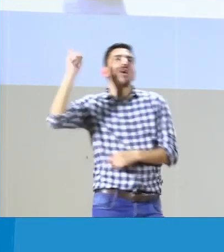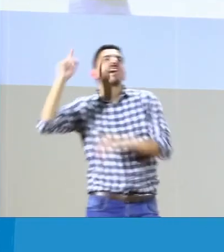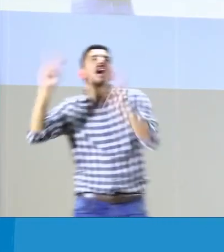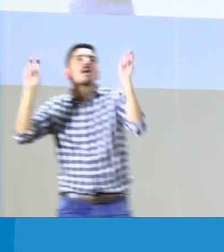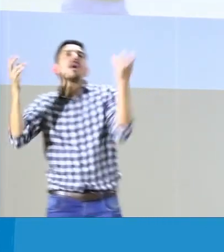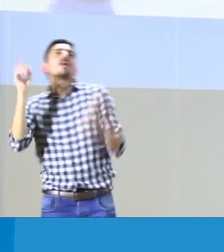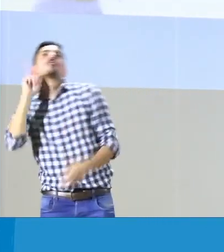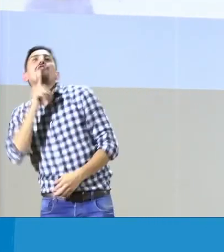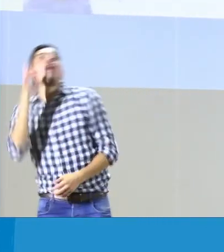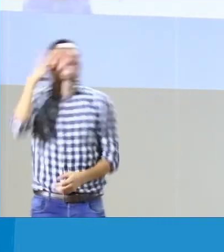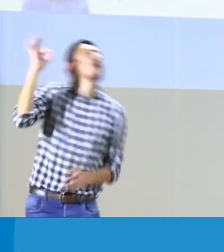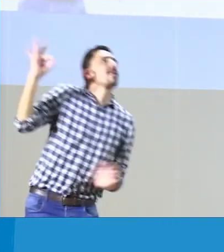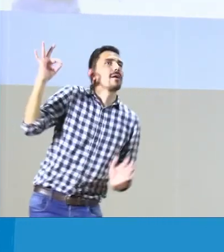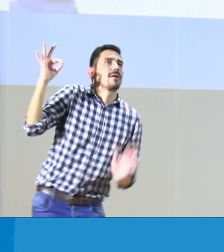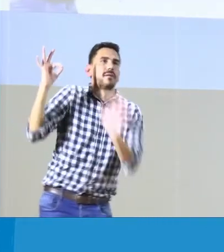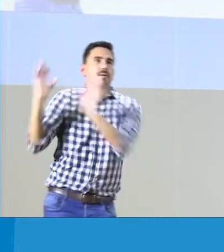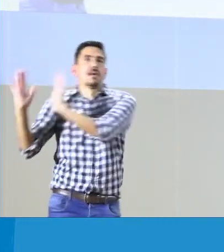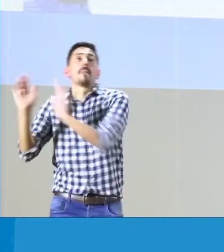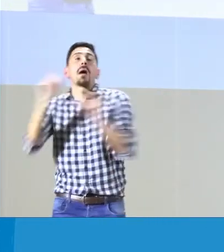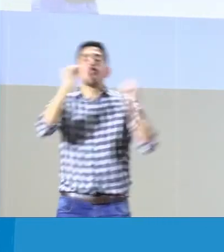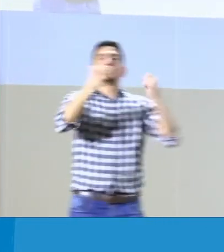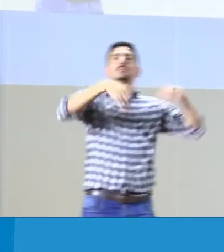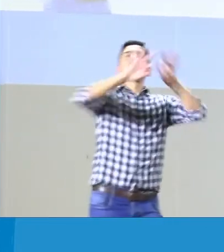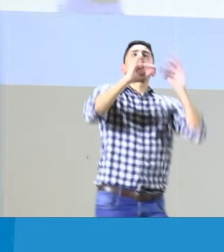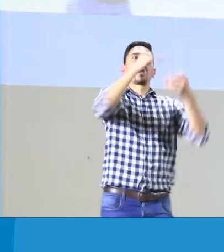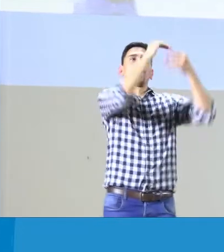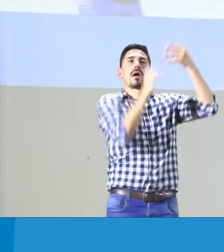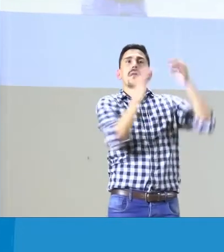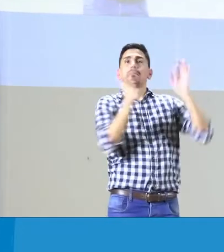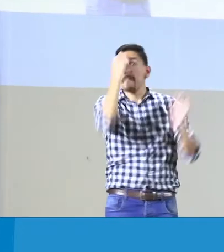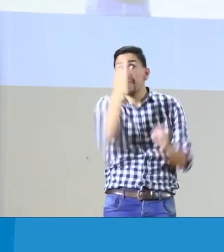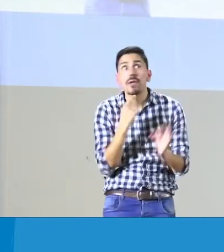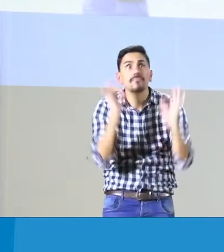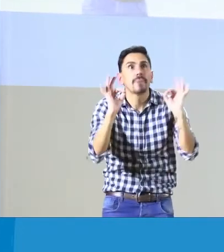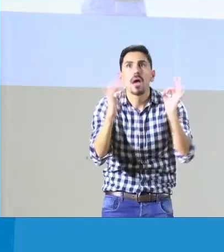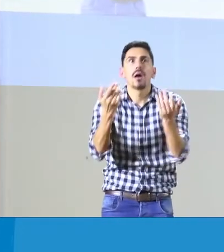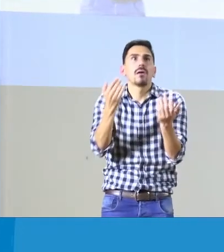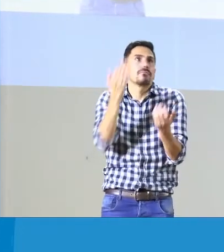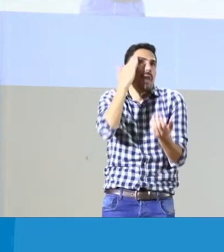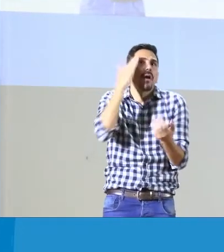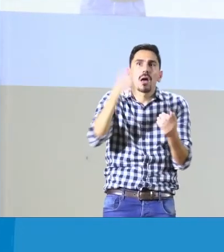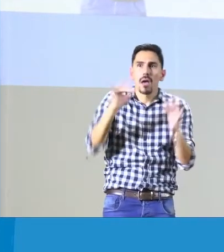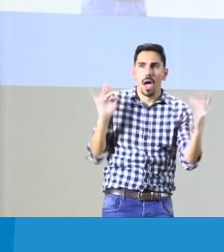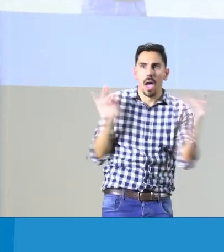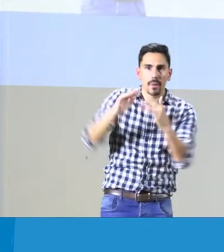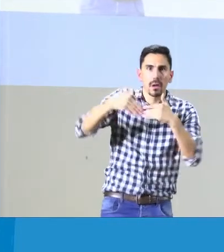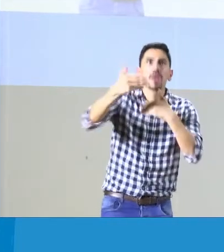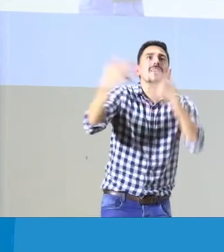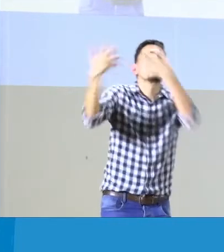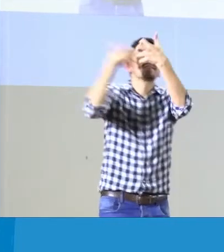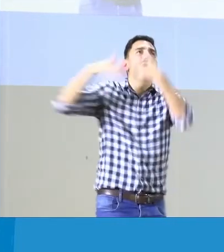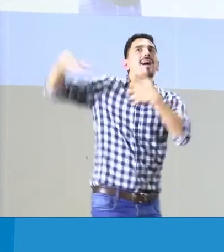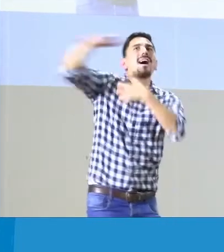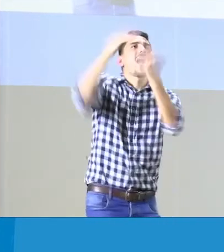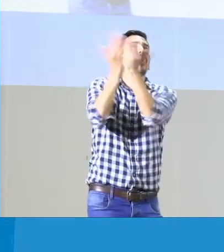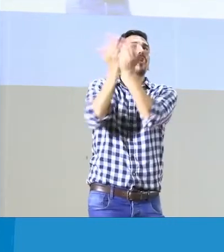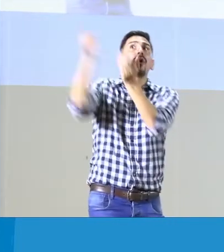es un tema político de si es una persona sorda o una persona oyente, sino que se va a ver de